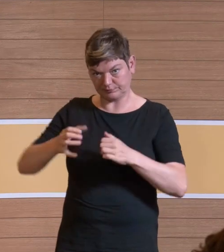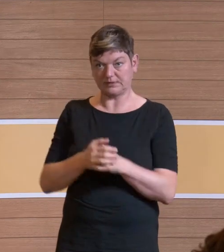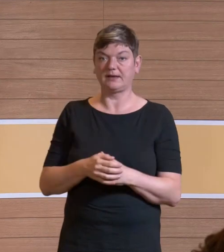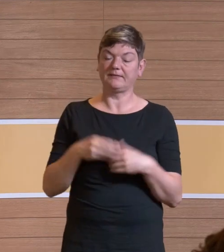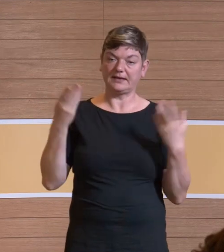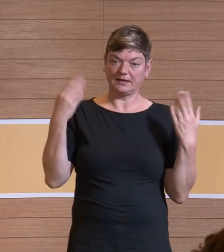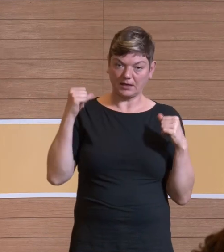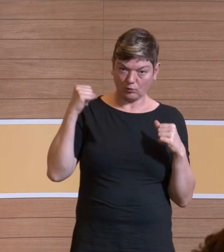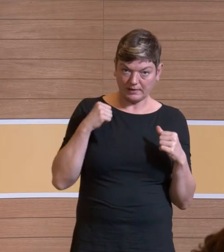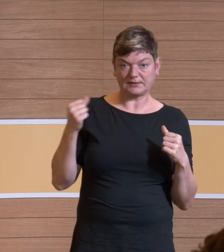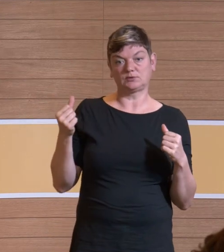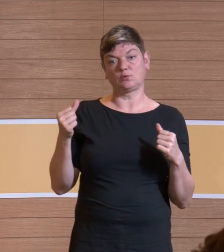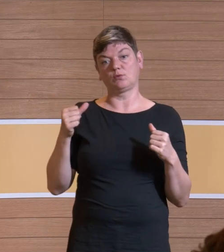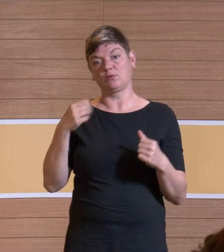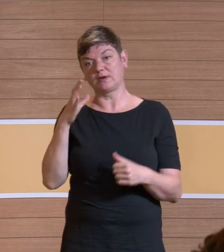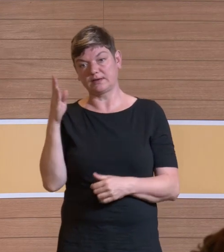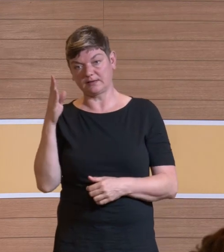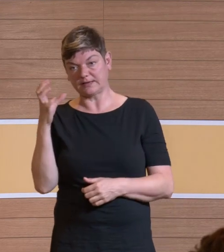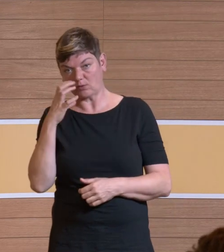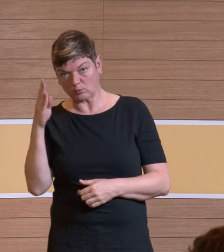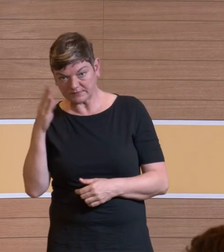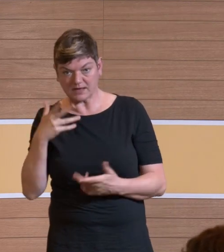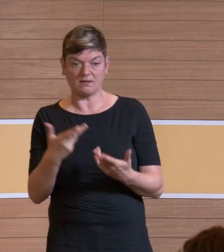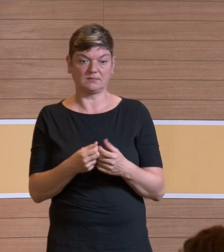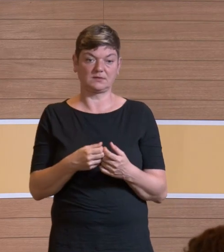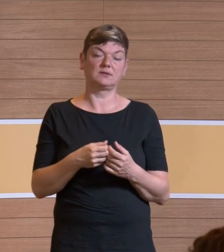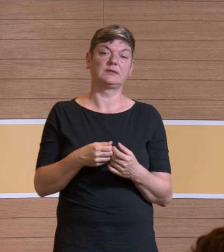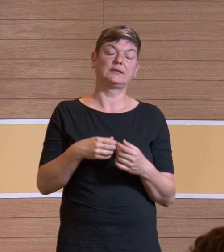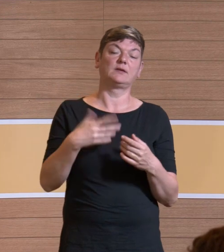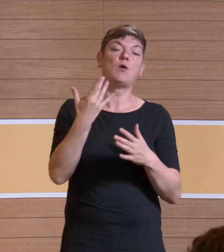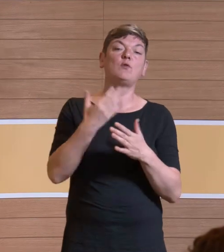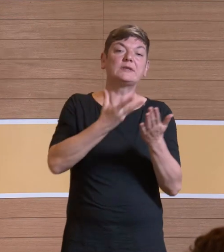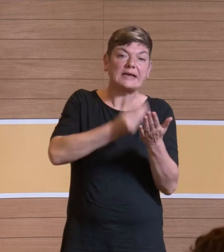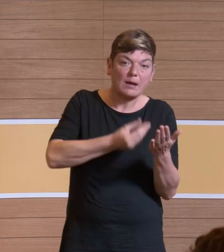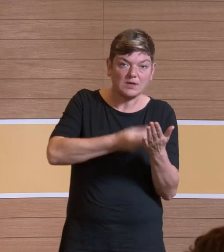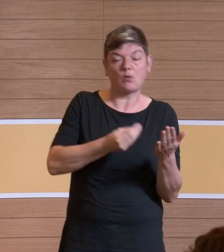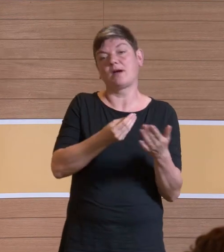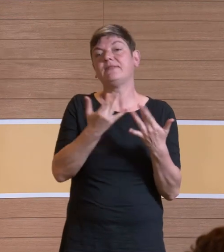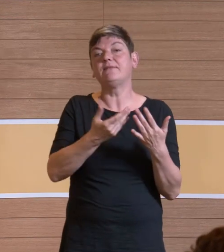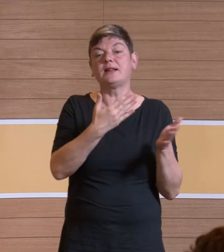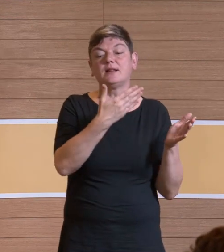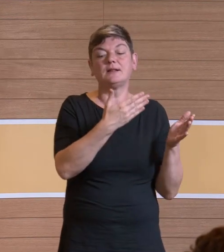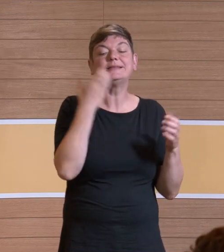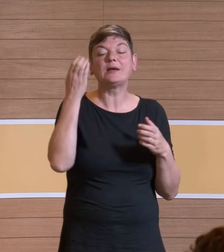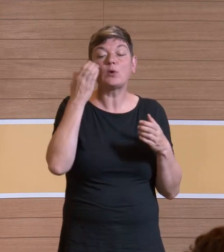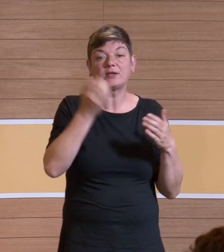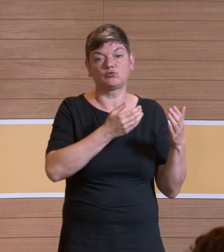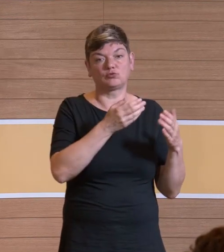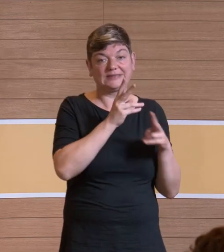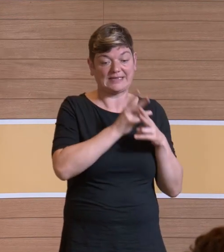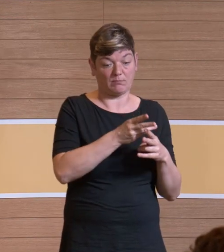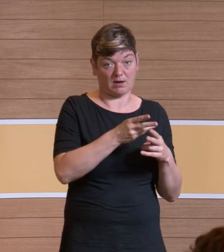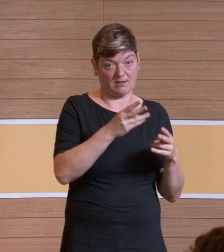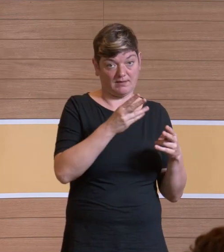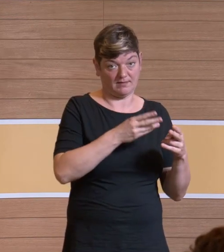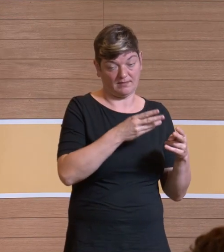C-Bogen, Blutanalysegerät, Narkosegerät, Flüssigkeitsabsauger und habe dann nur die Stand-by-Betrachtung durchgeführt. Und dann sehen Sie, wir liegen irgendwo bei